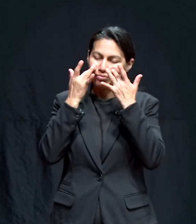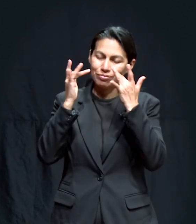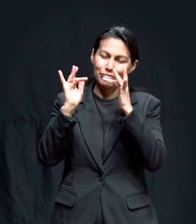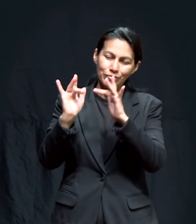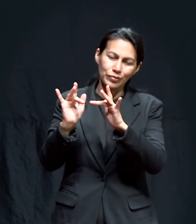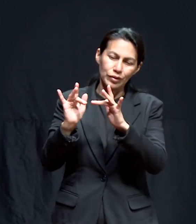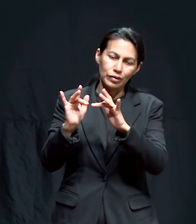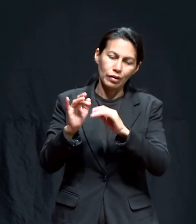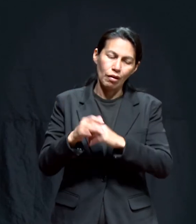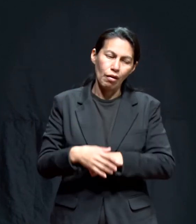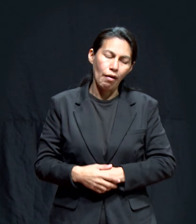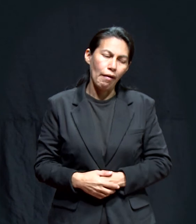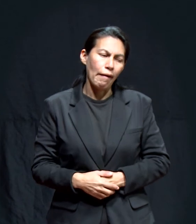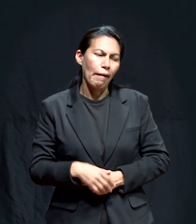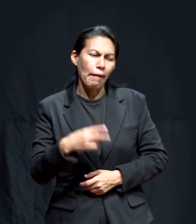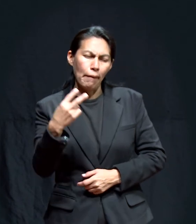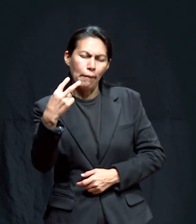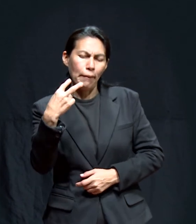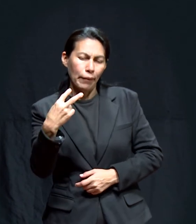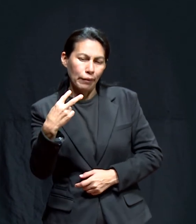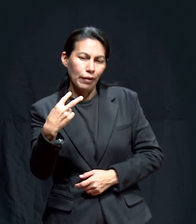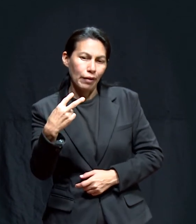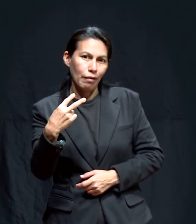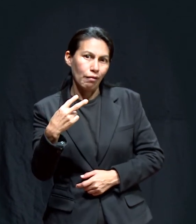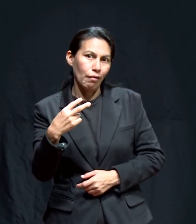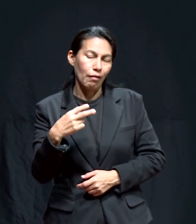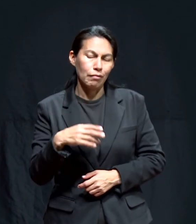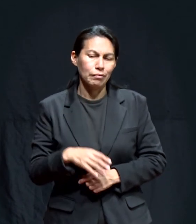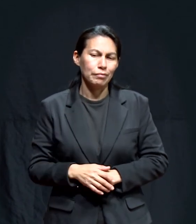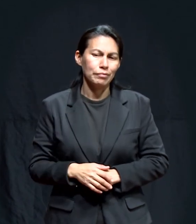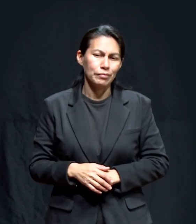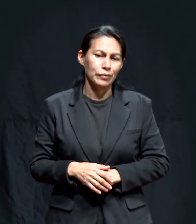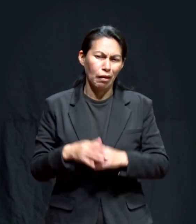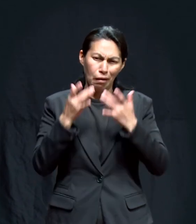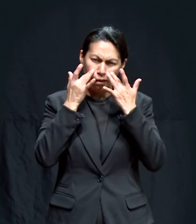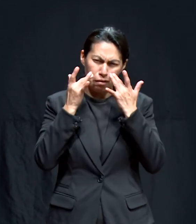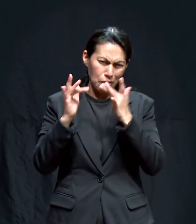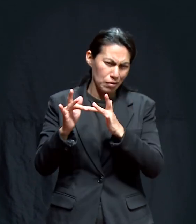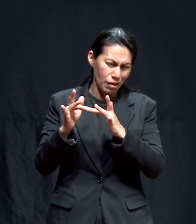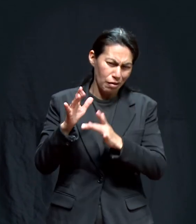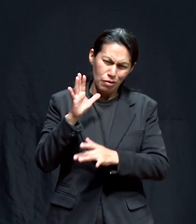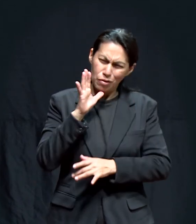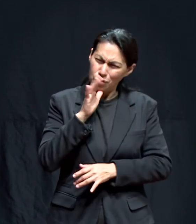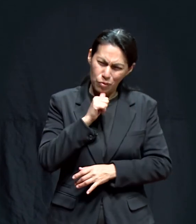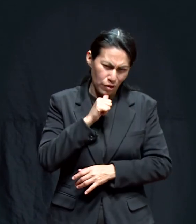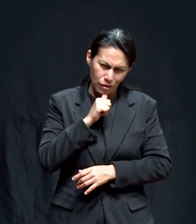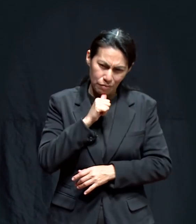Y se me quedó mirando y me dice, ¿sabe qué, muchachita? Renuncia no puede ser.